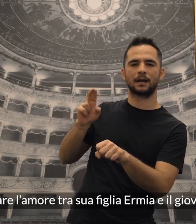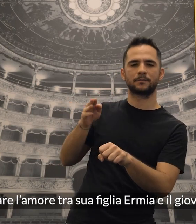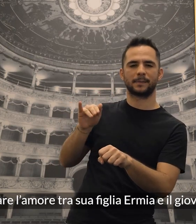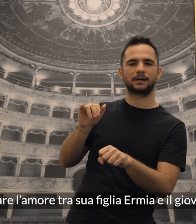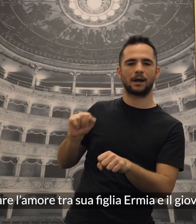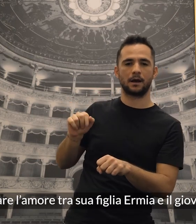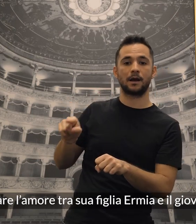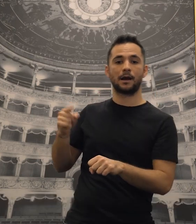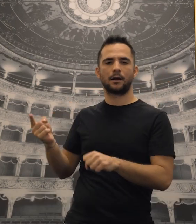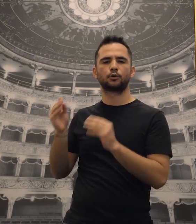Elisandro.